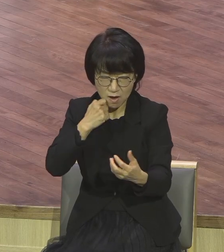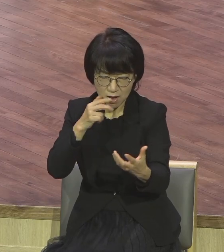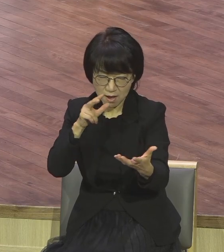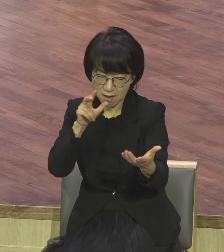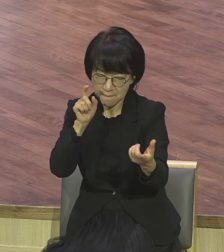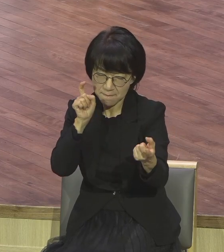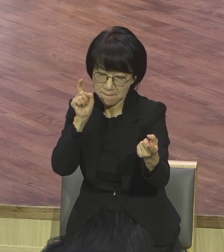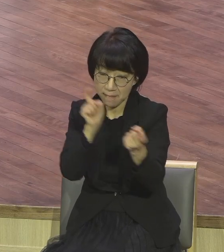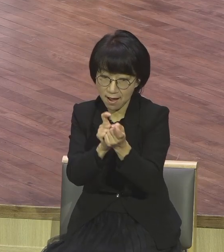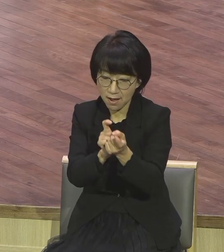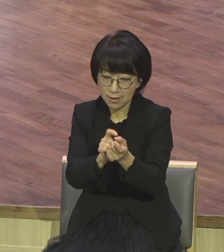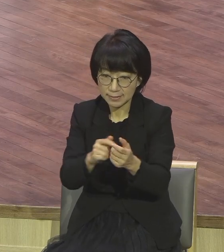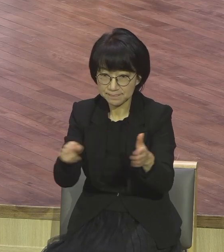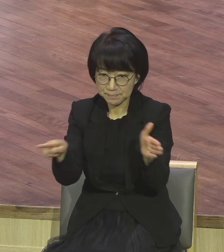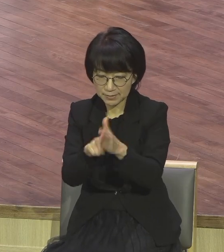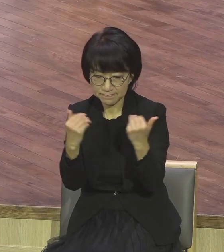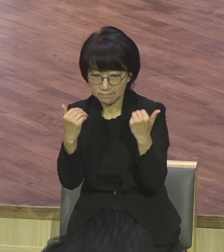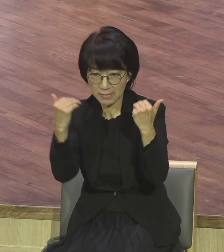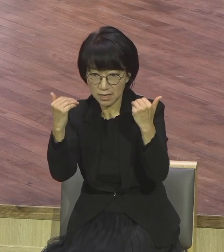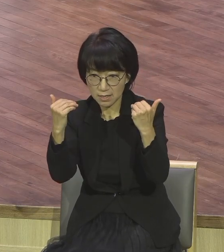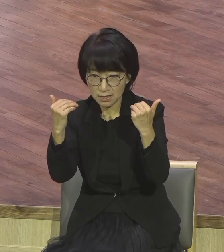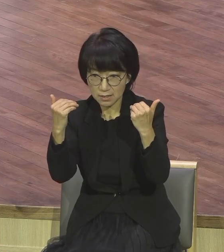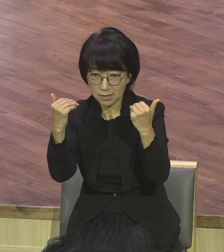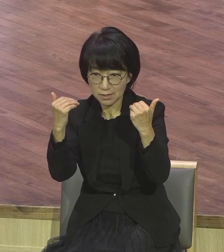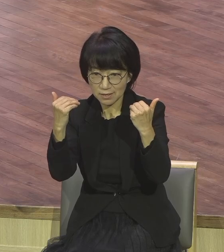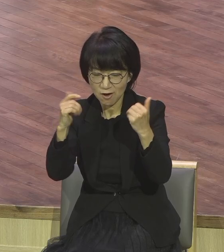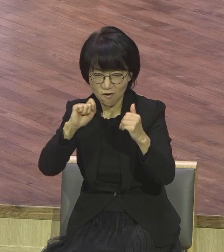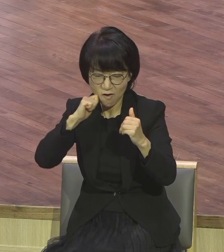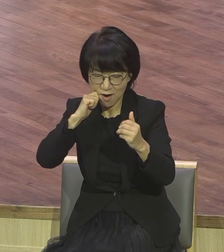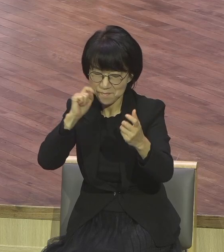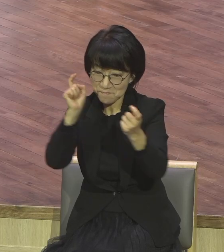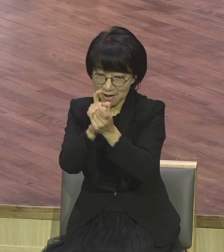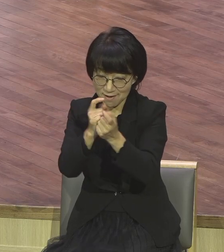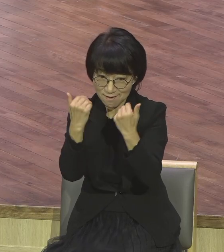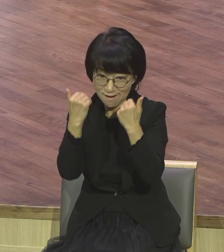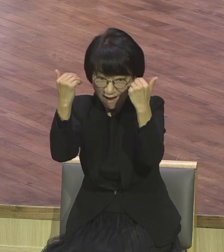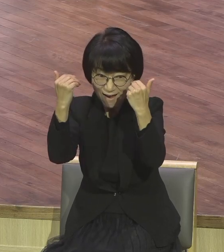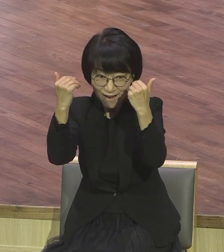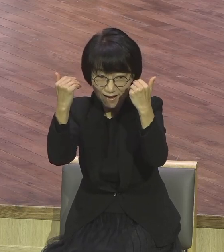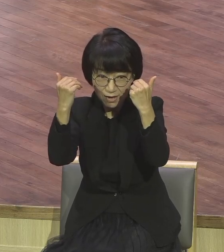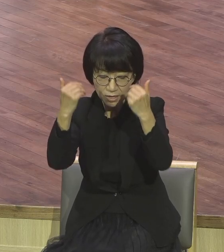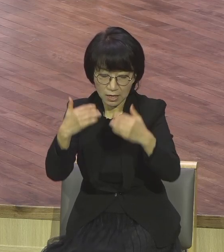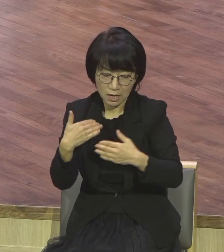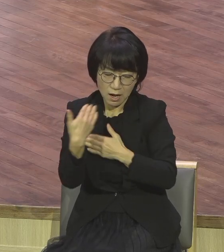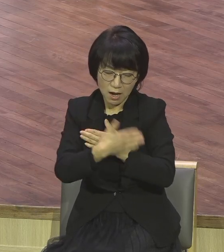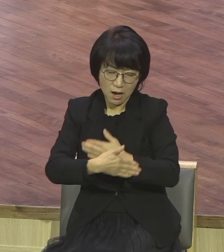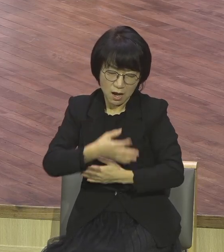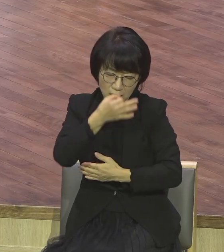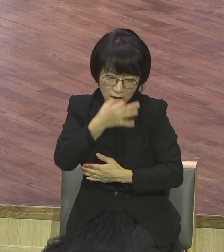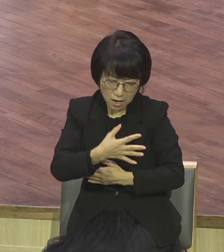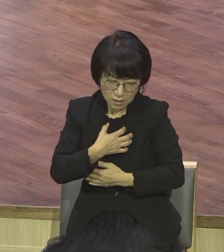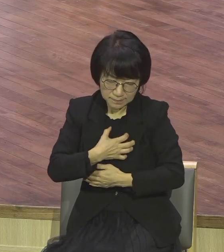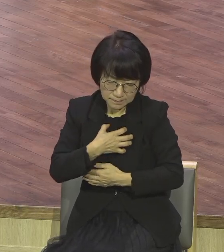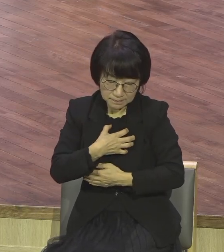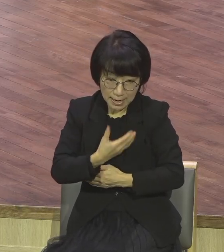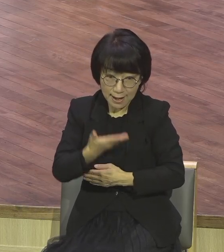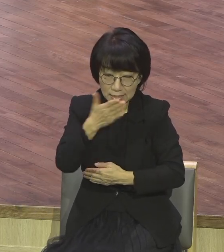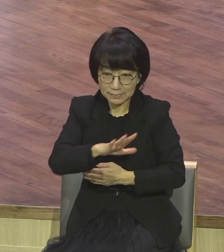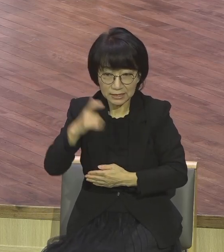일 당하면 실패했다. 한 단계 영적 성장하는 육신적으로는 실패했지만 육신적으로는 손해를 봤지만 영적으로 한 단계 다 업그려야 되는